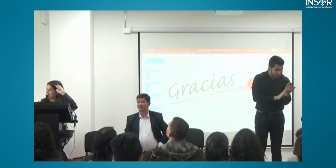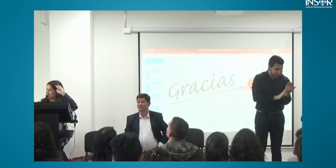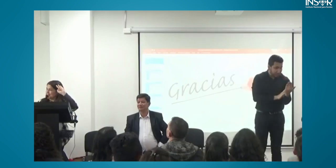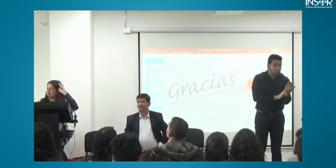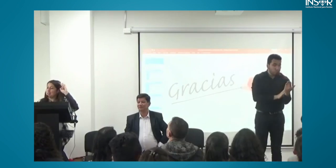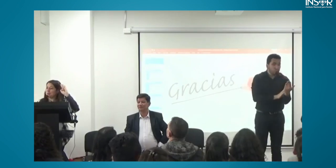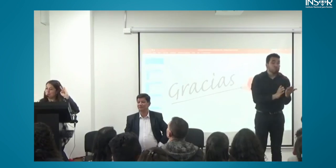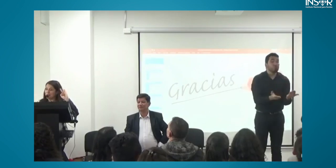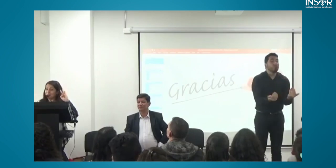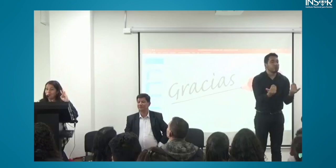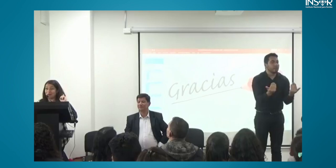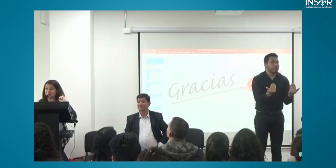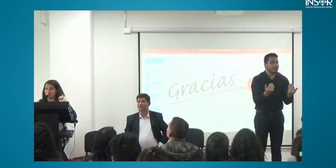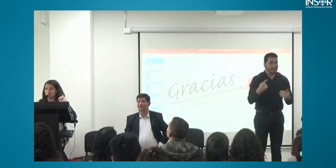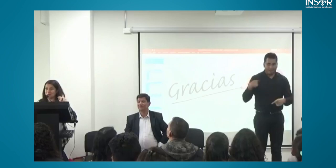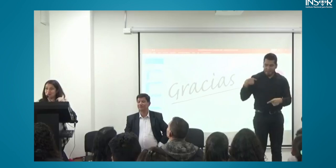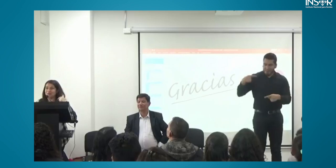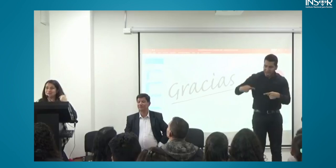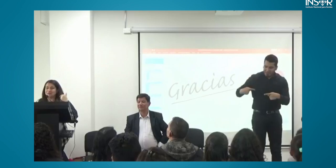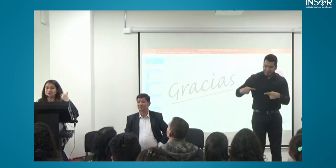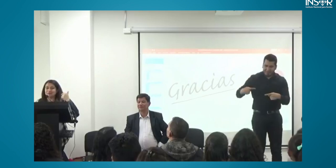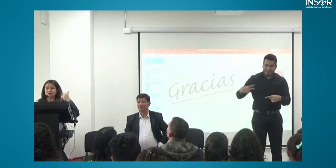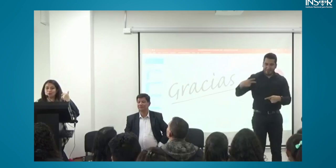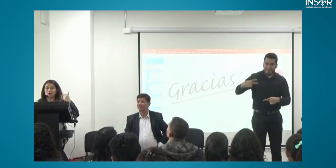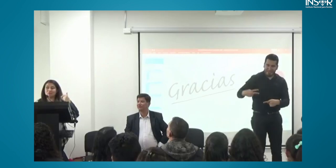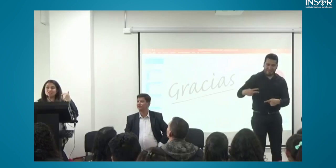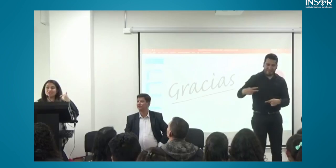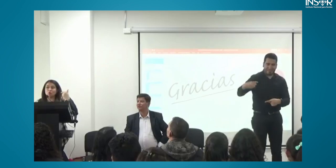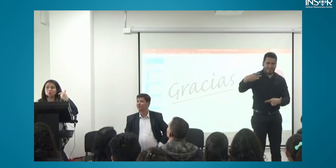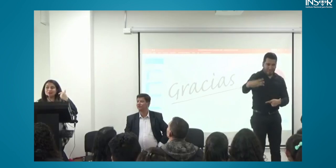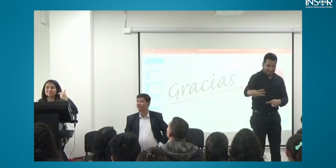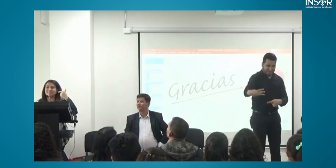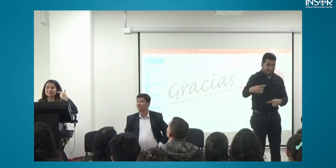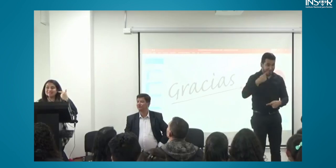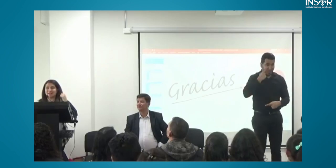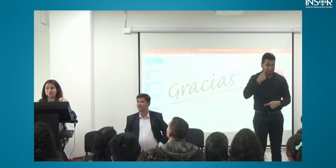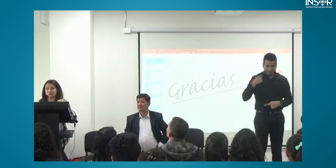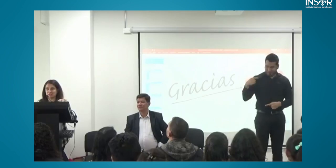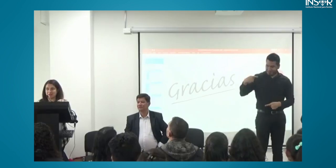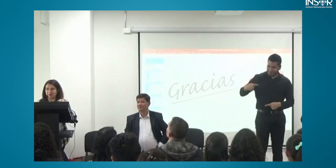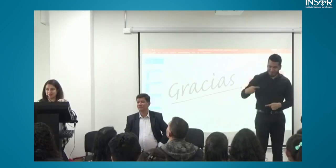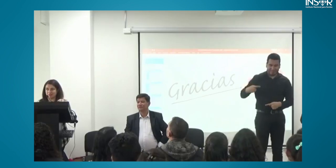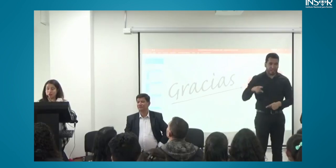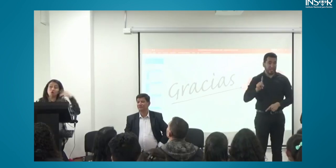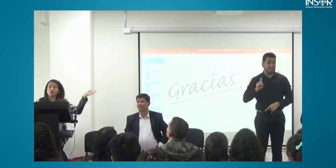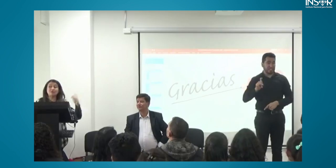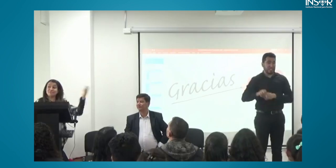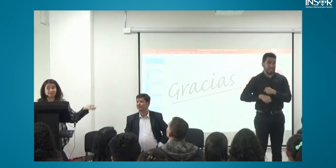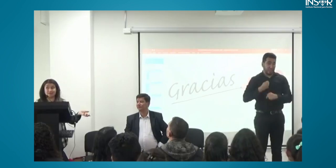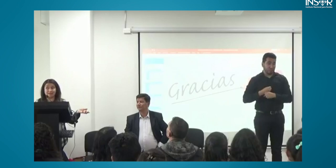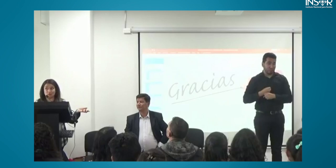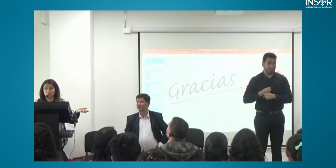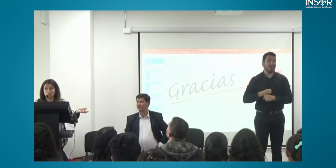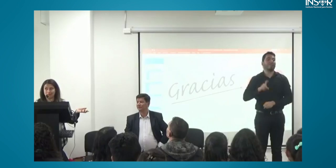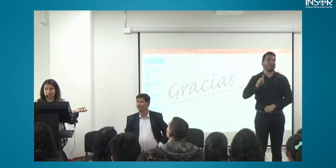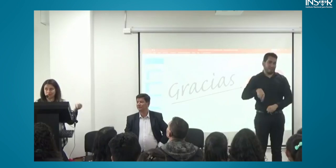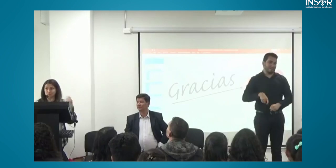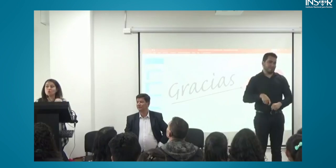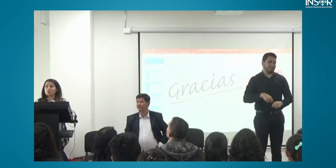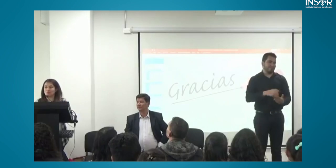El primer momento cuando se cumplen seis años de edad. No cuando el certificado cumple años, no. Cuando